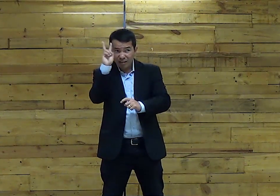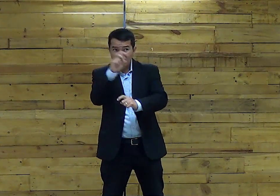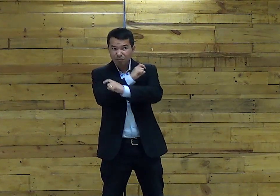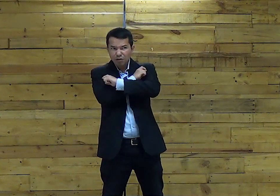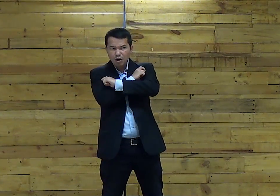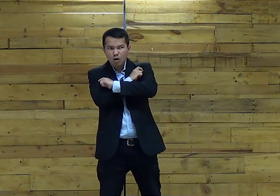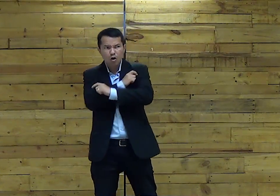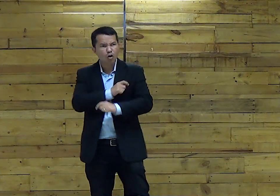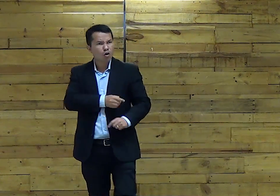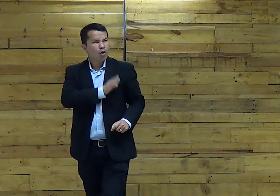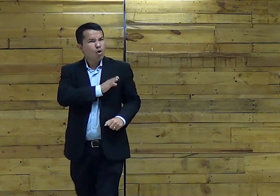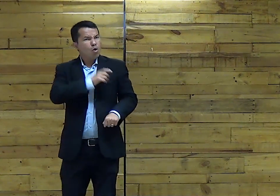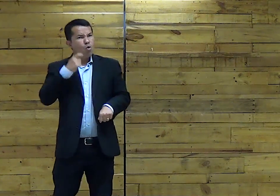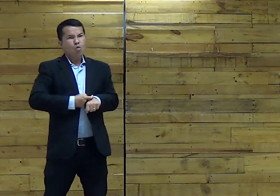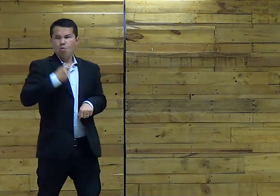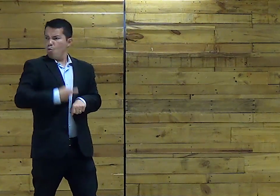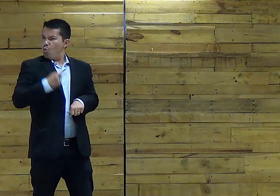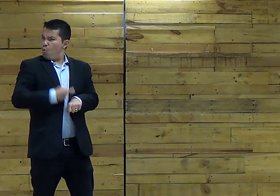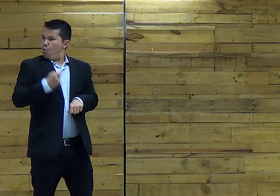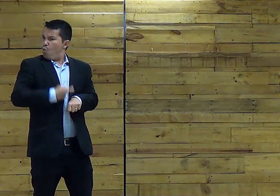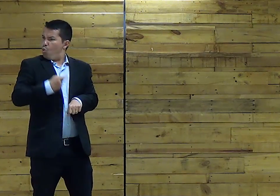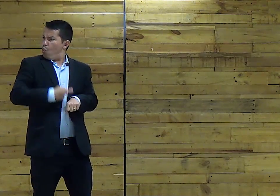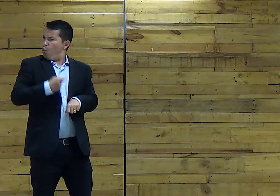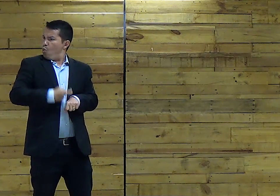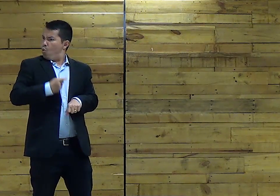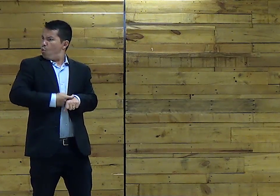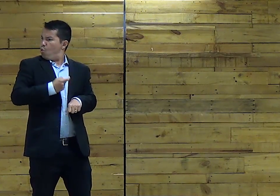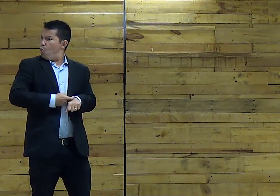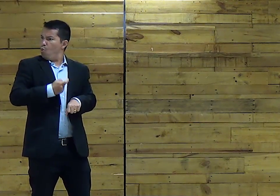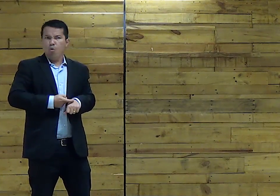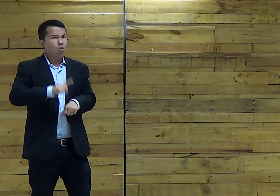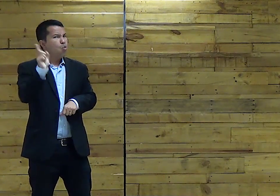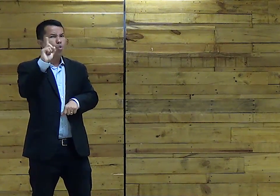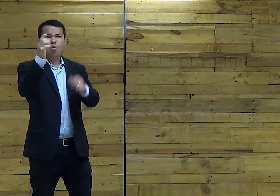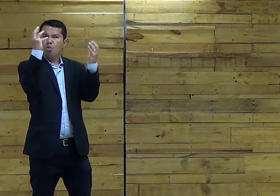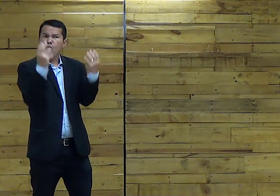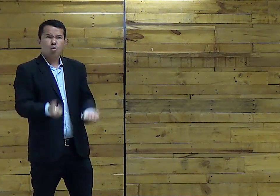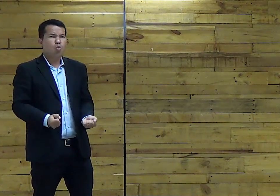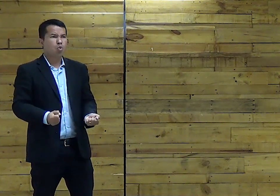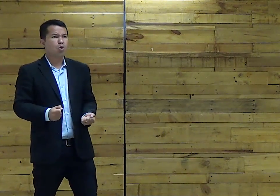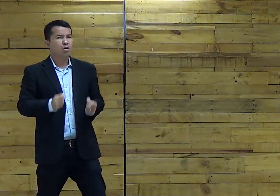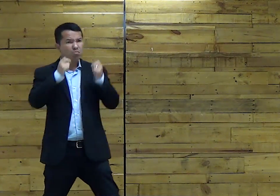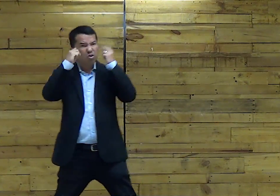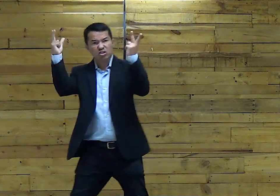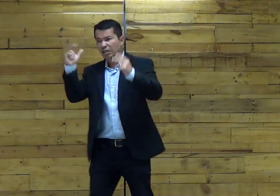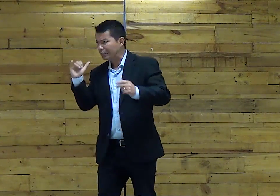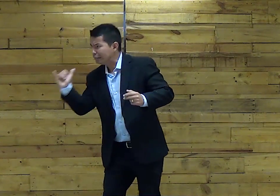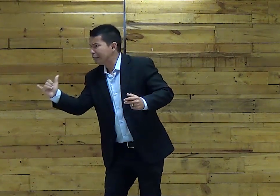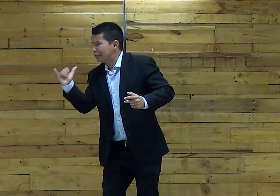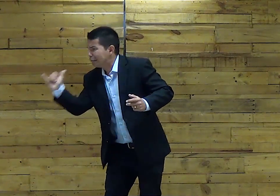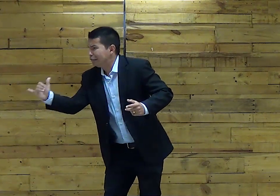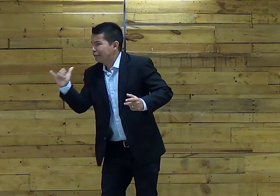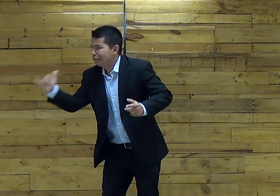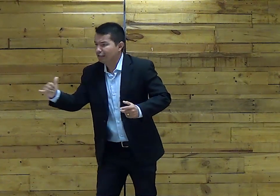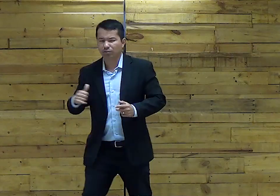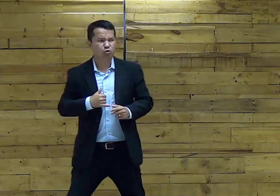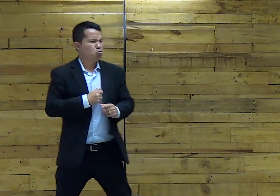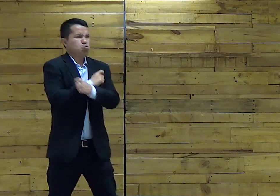olhamos Lá Lembra como O faraó Com seu coração Endurecido E não aceitava A mensagem De Moisés